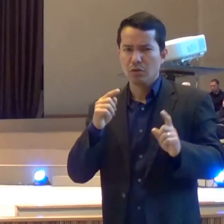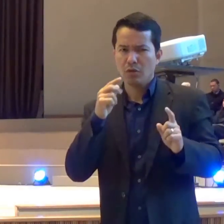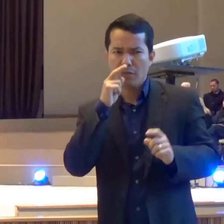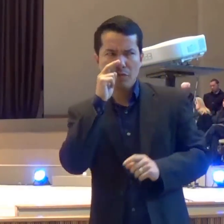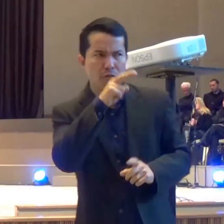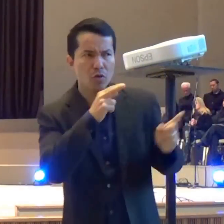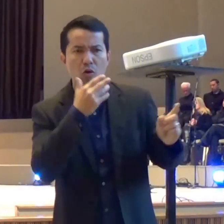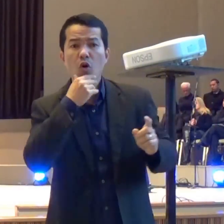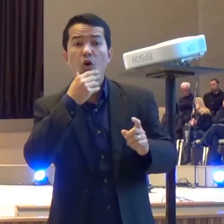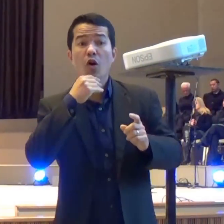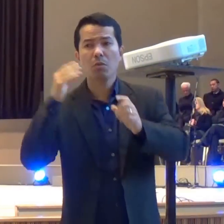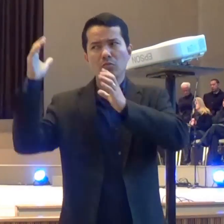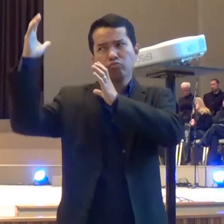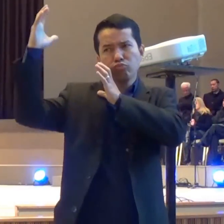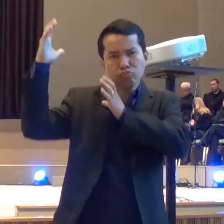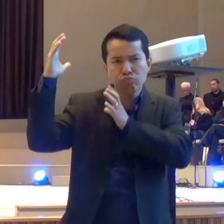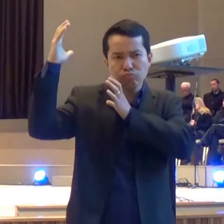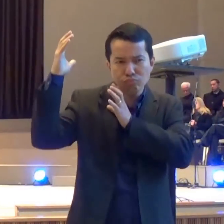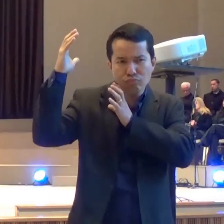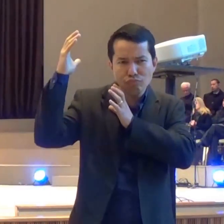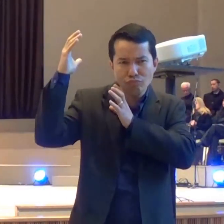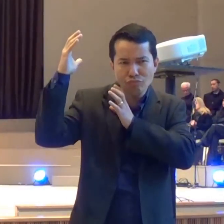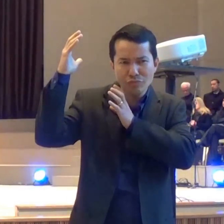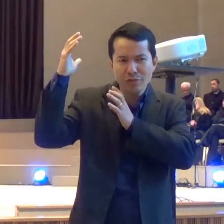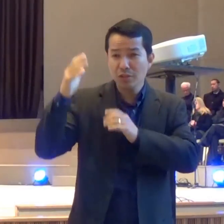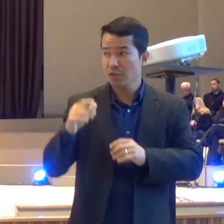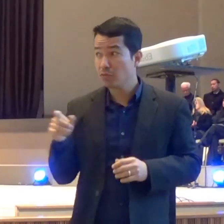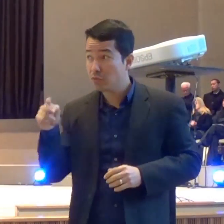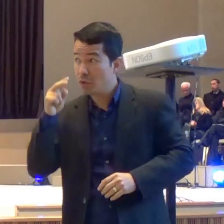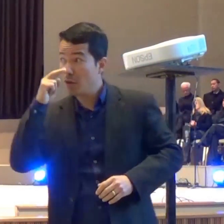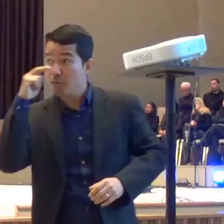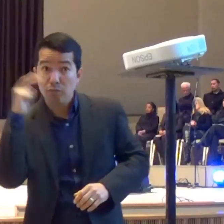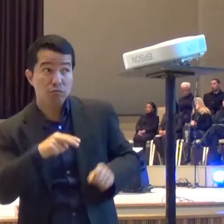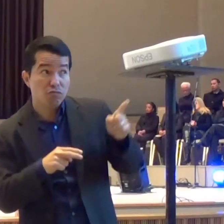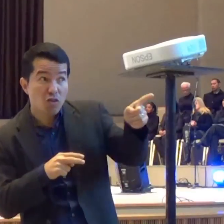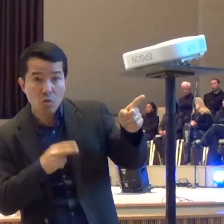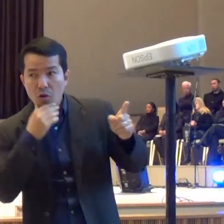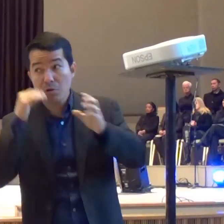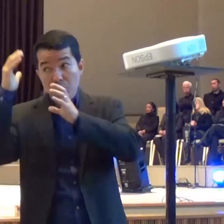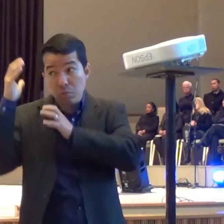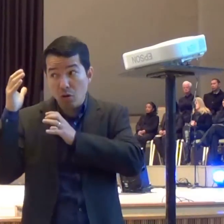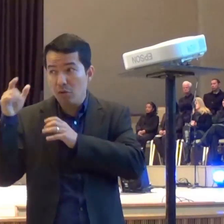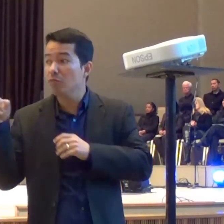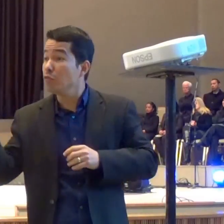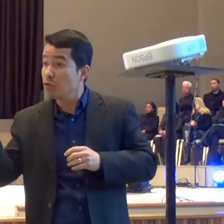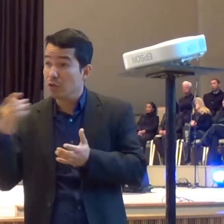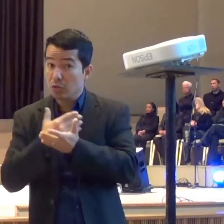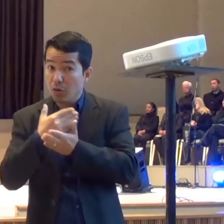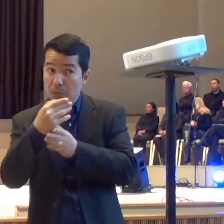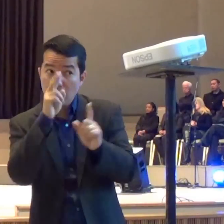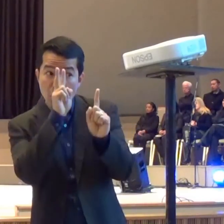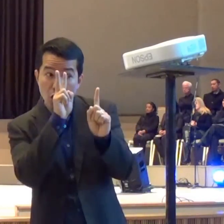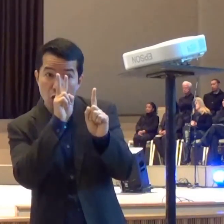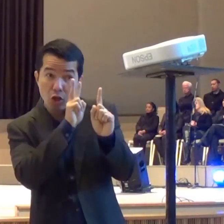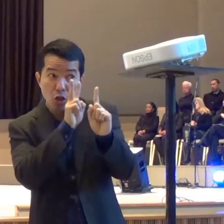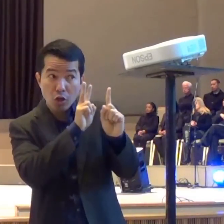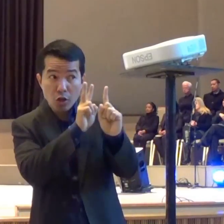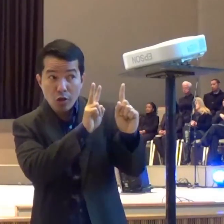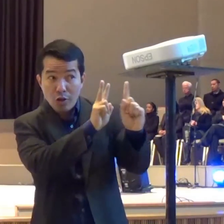homem carregando um pote d'água Quando vocês virem esse homem carregando um pote d'água Sigam esse homem